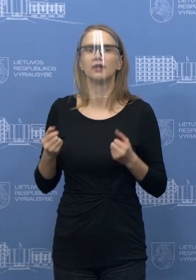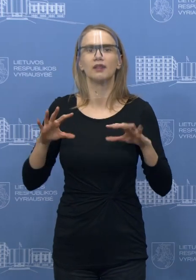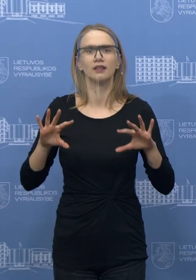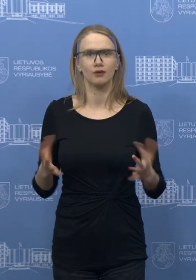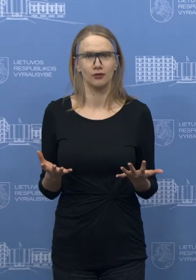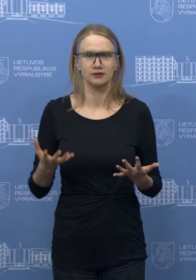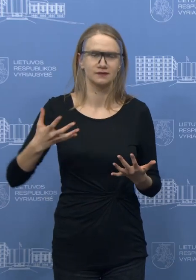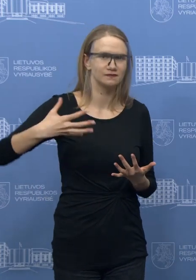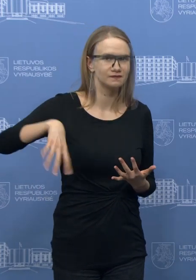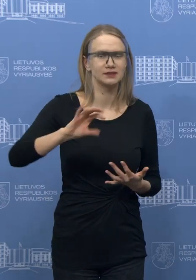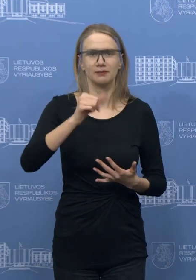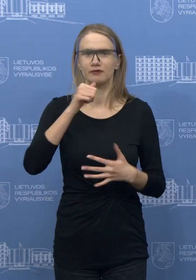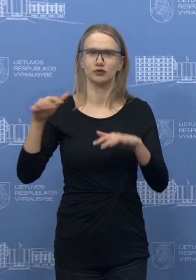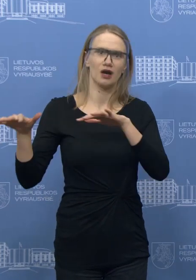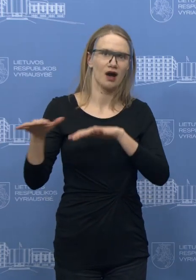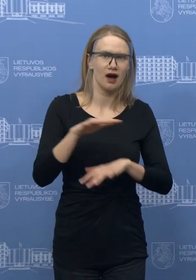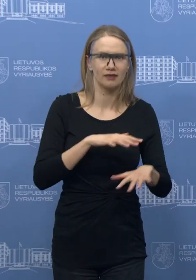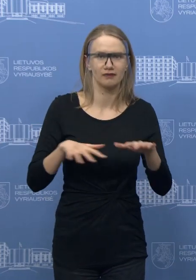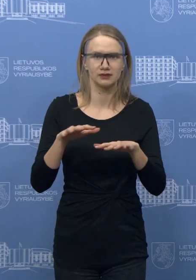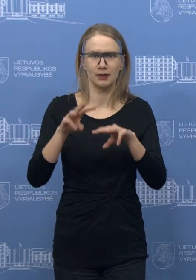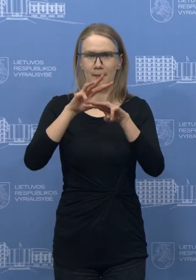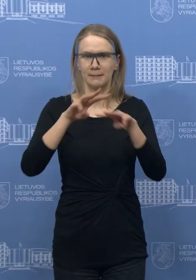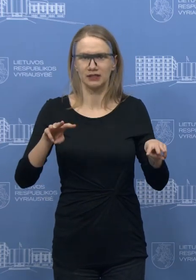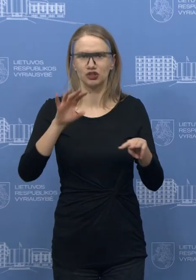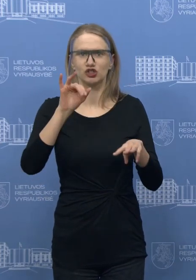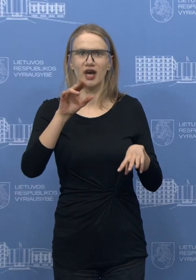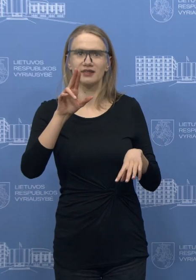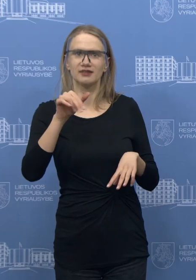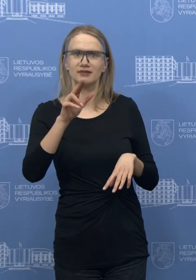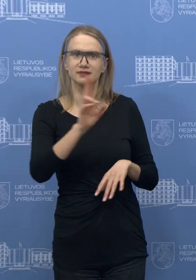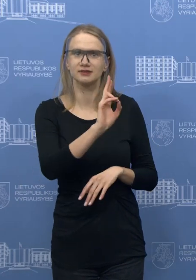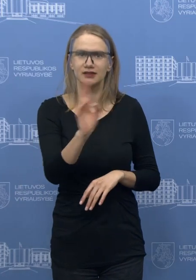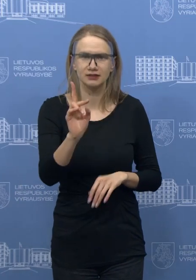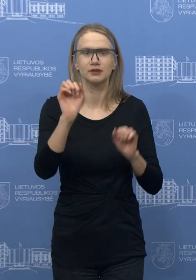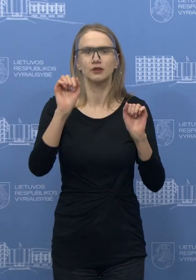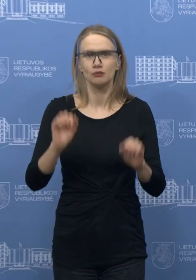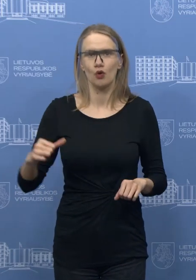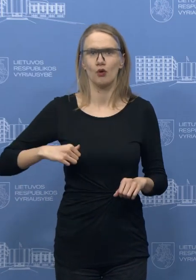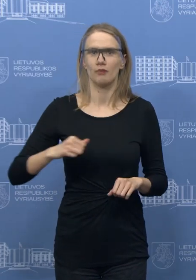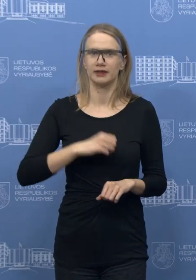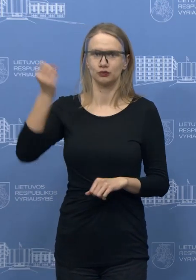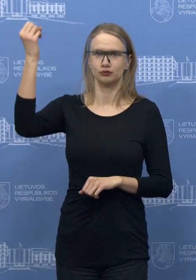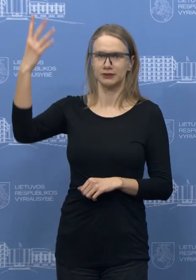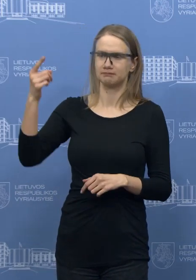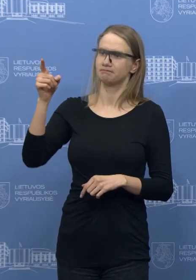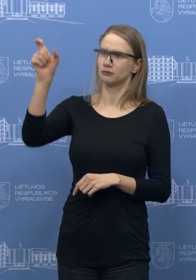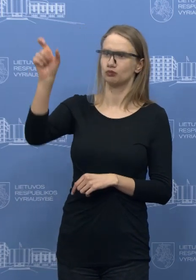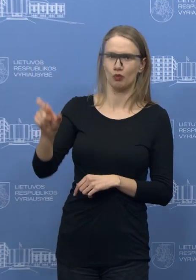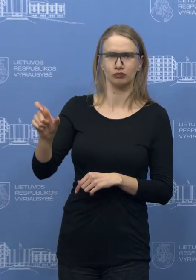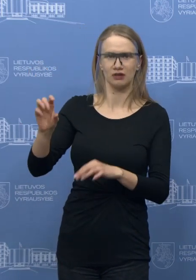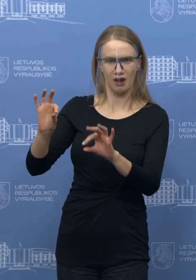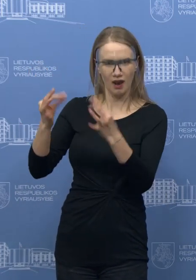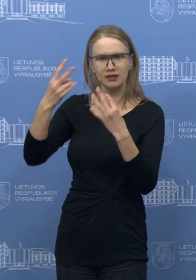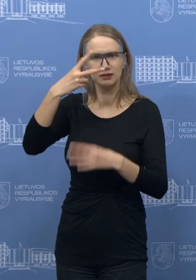kad eisi šimtinais atvejais netgi šakiniai ministrai galės taip pat prieimti sprendimus dėl žmonių įleidimo į Lietuvą. Tik tai reikės